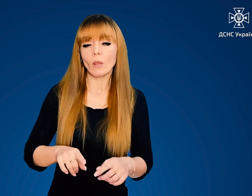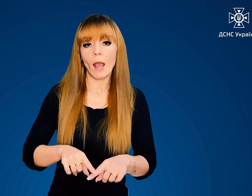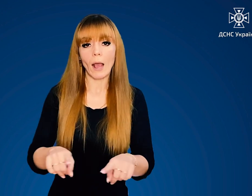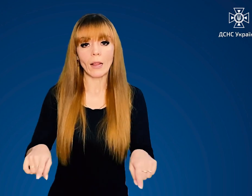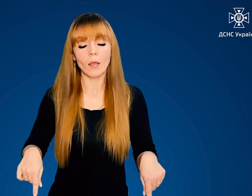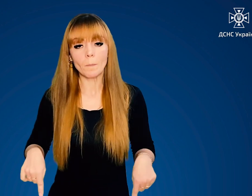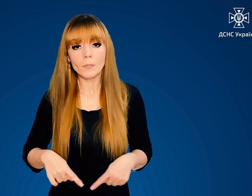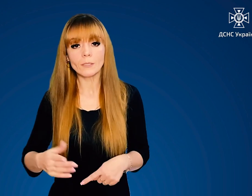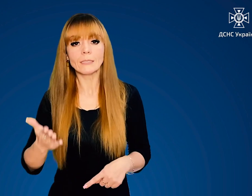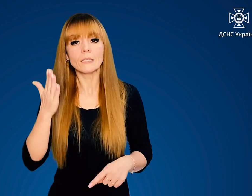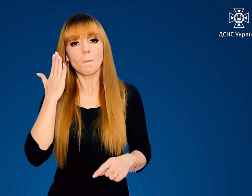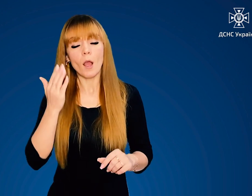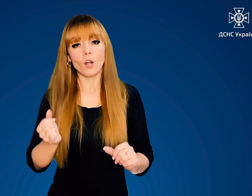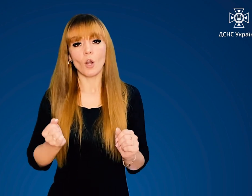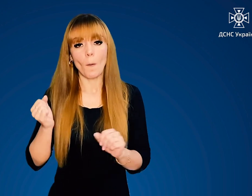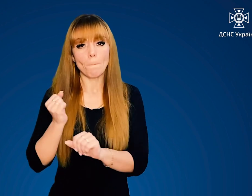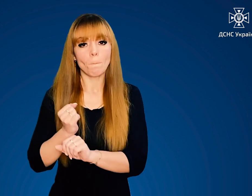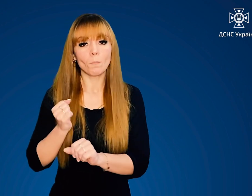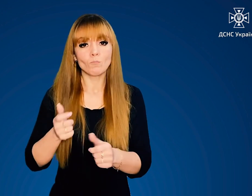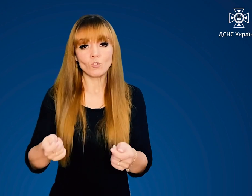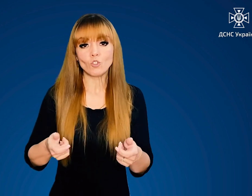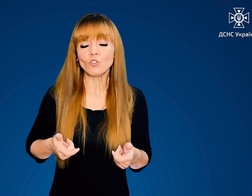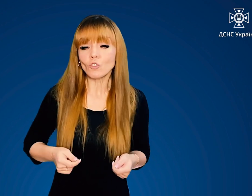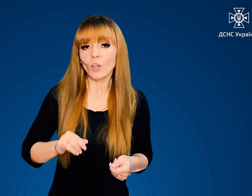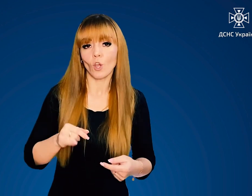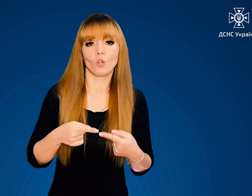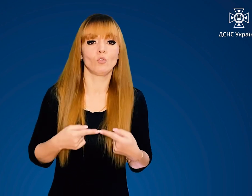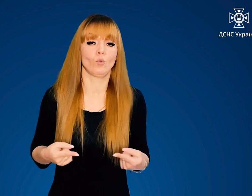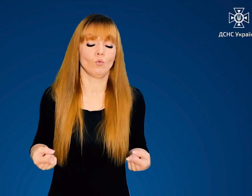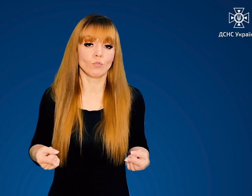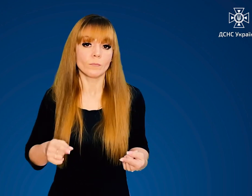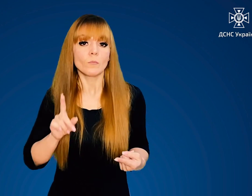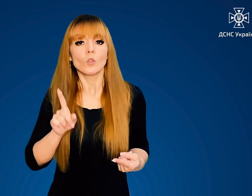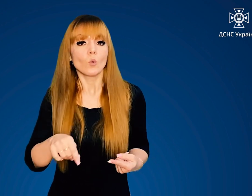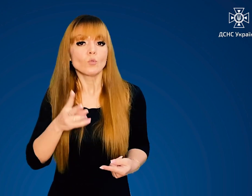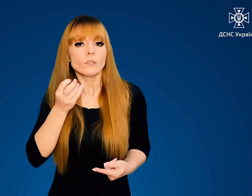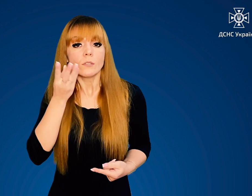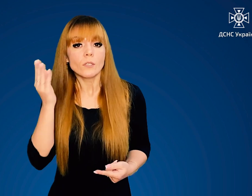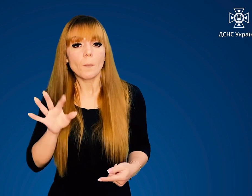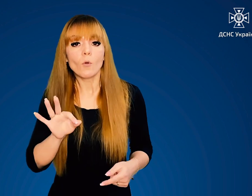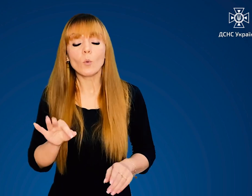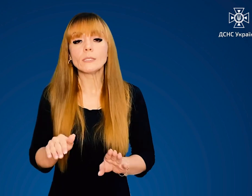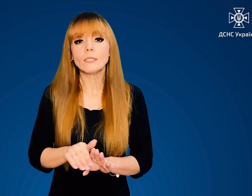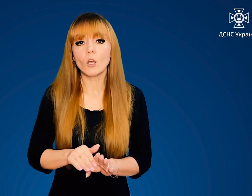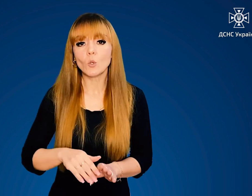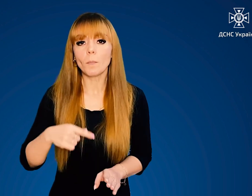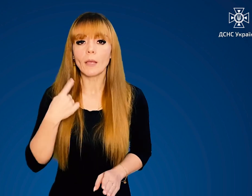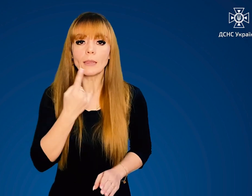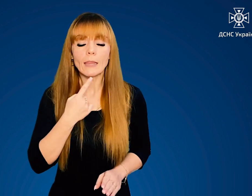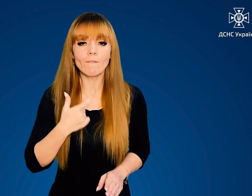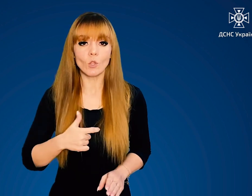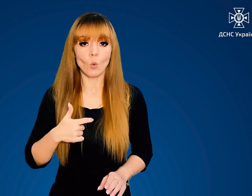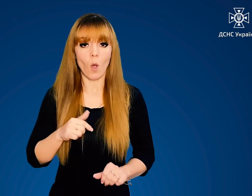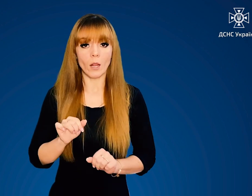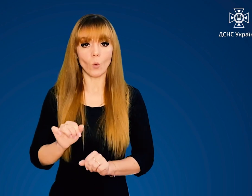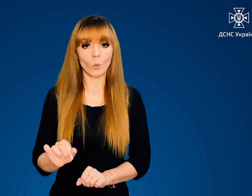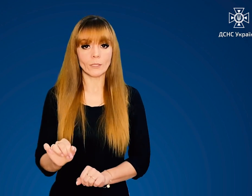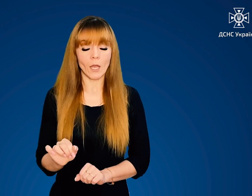туристичні килимки, спальні мішки тощо. А також не забувайте про засоби індивідуального